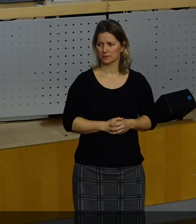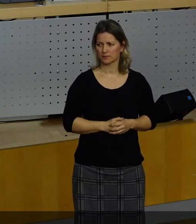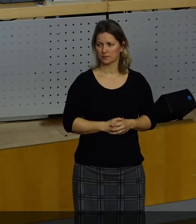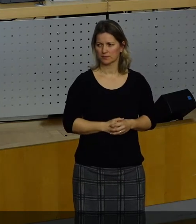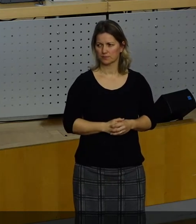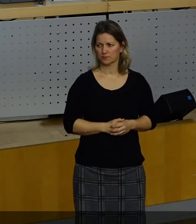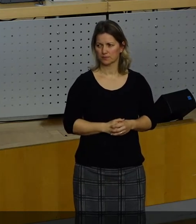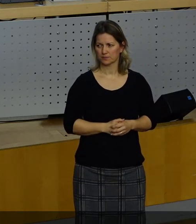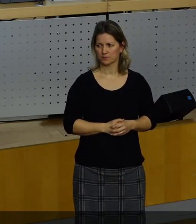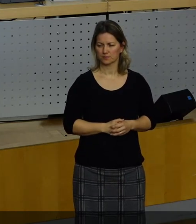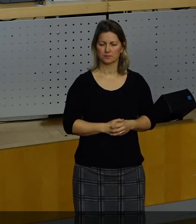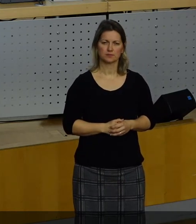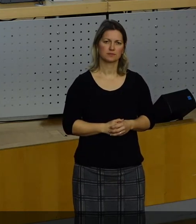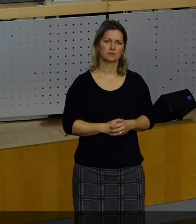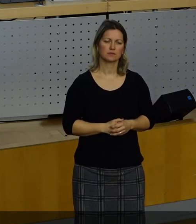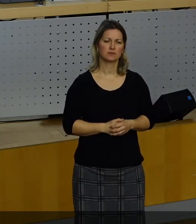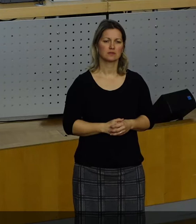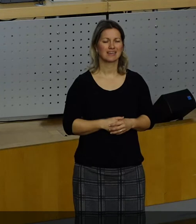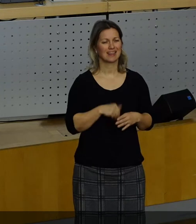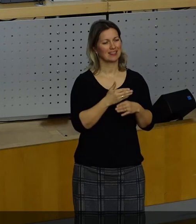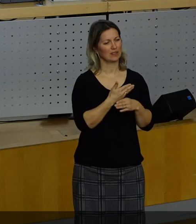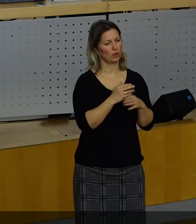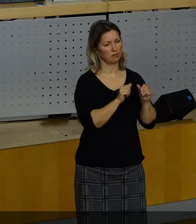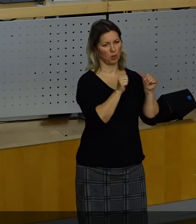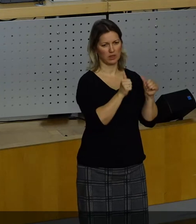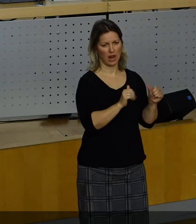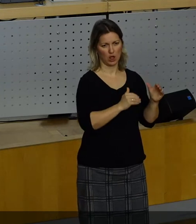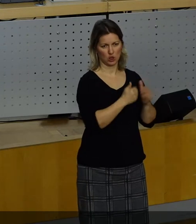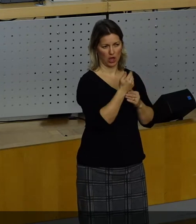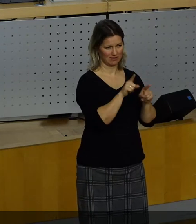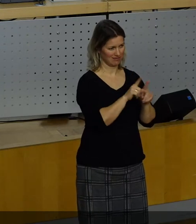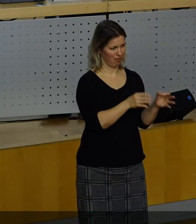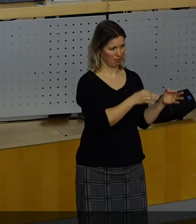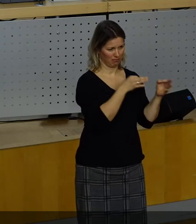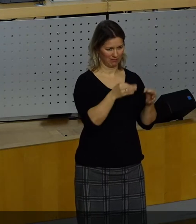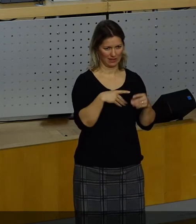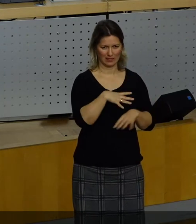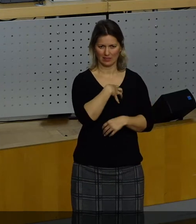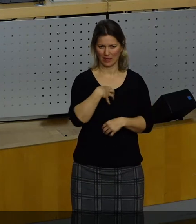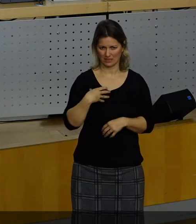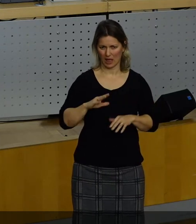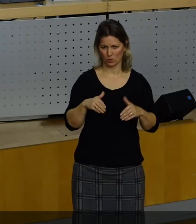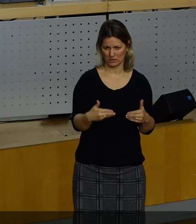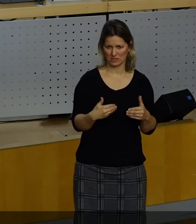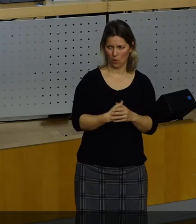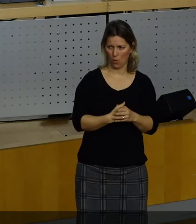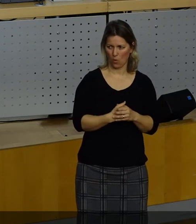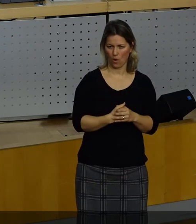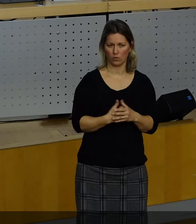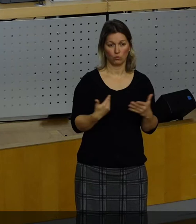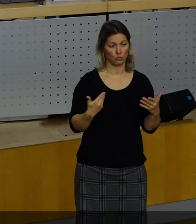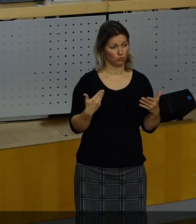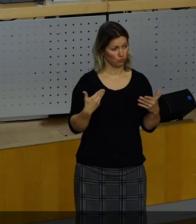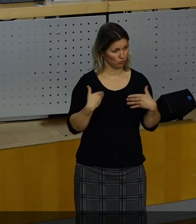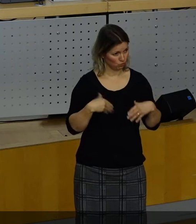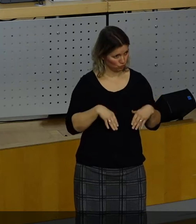Das neue Thüringer Modell, auch hier in Dresden in einer gewissen Abwandlung. Wir nehmen es zur Kenntnis. Wir